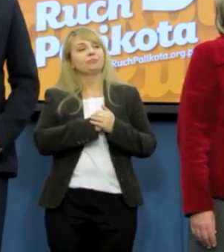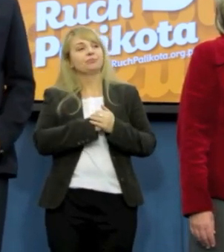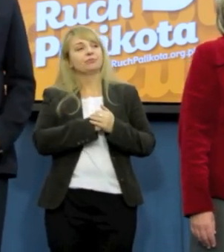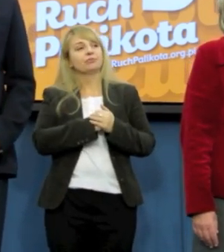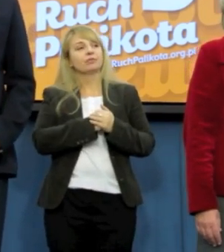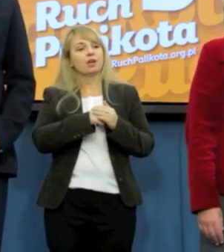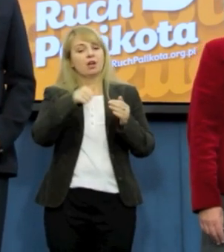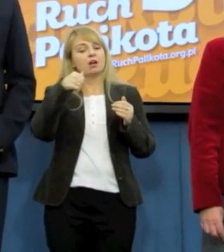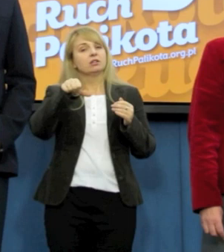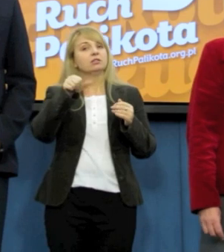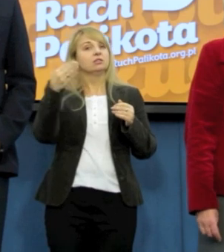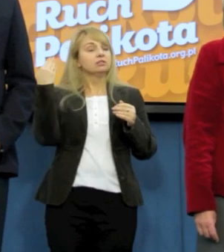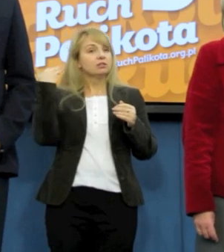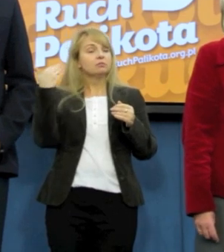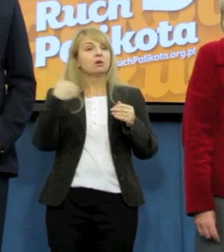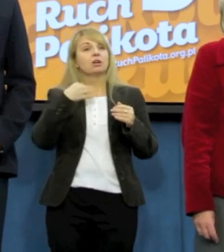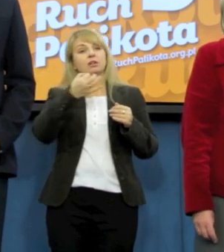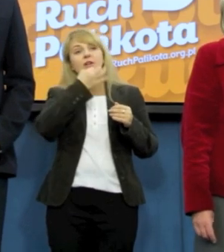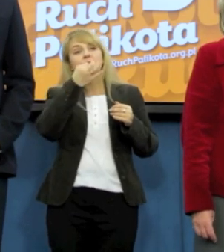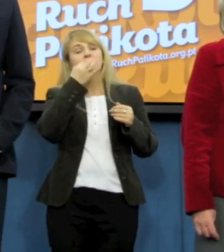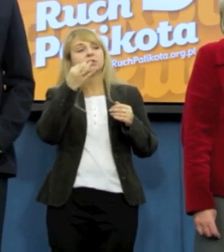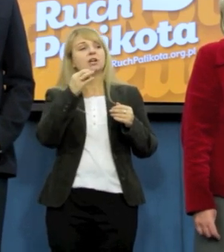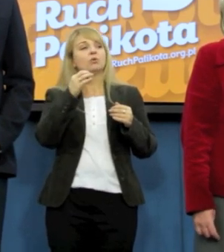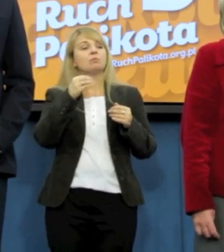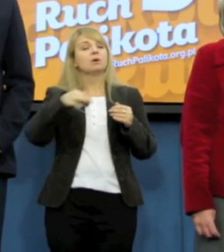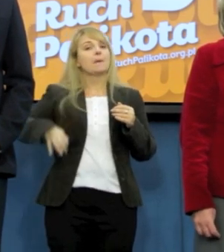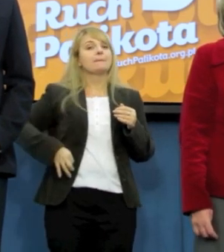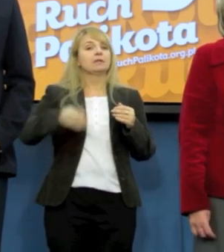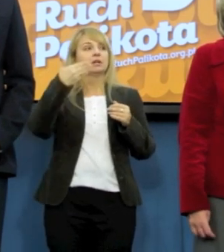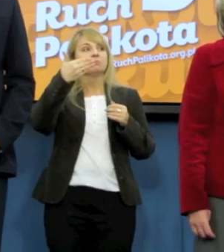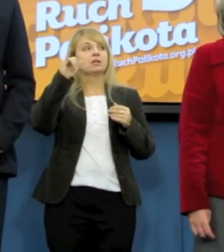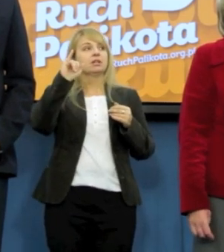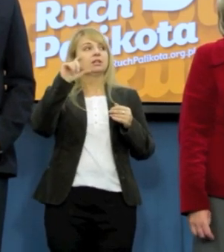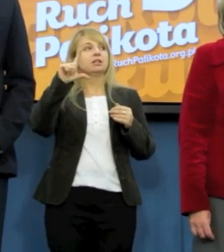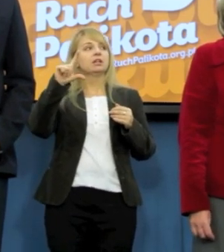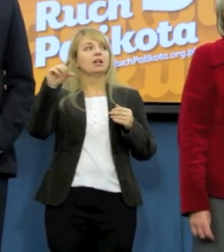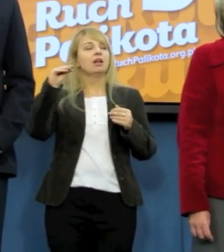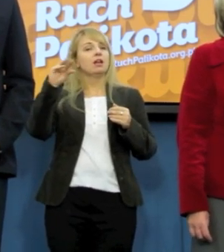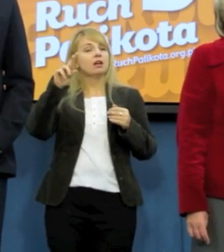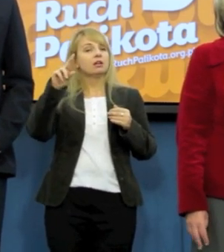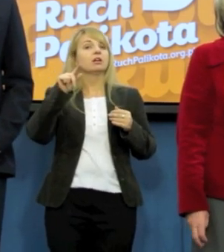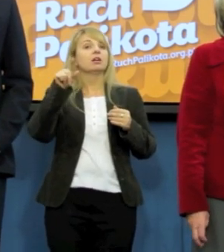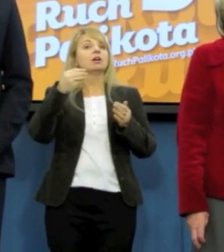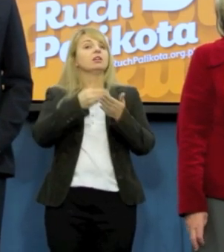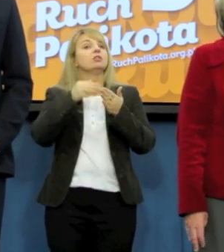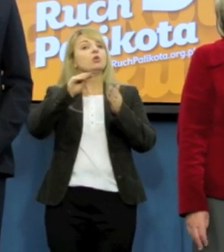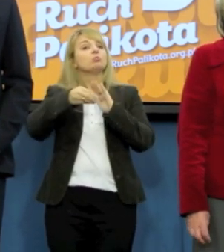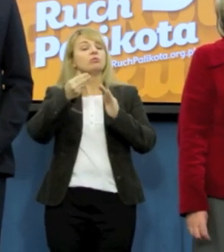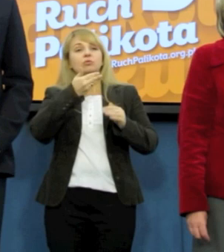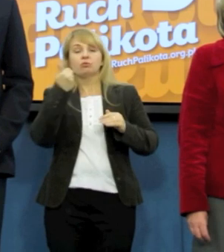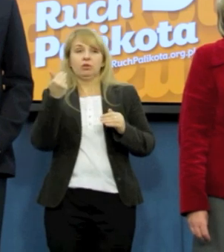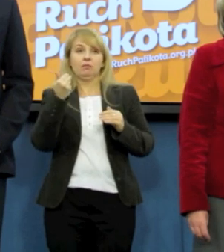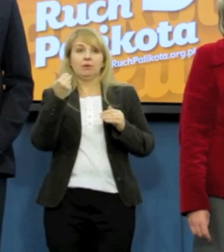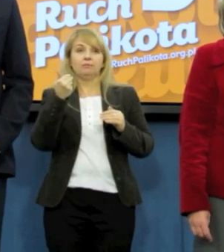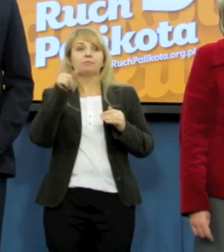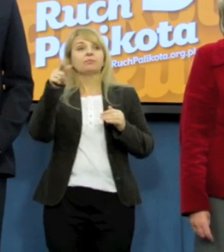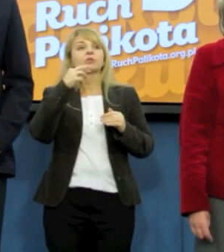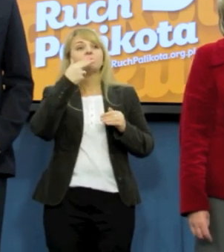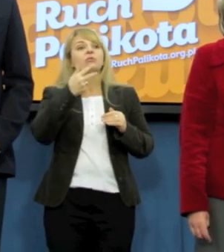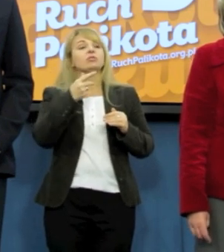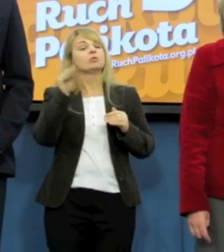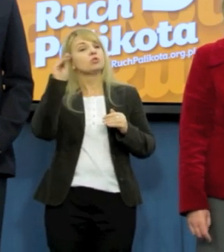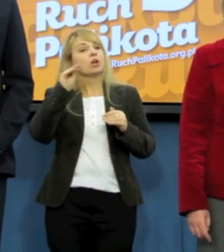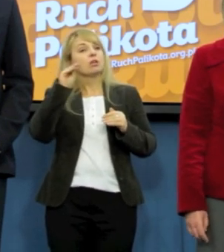Zeszłym tygodniu podałem Leszka Minera właśnie na podpisy pod wnioskiem. A Leszek Miner powiedział, że na razie wstrzymuję SOT,